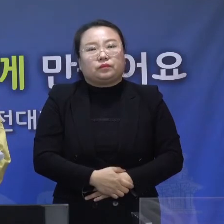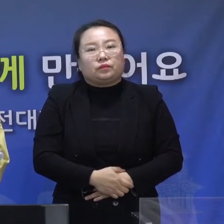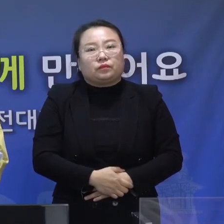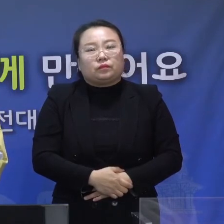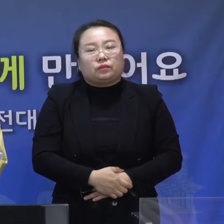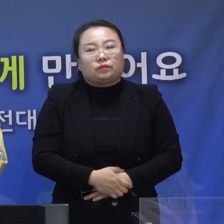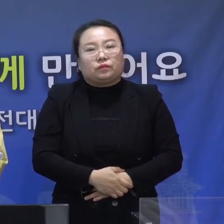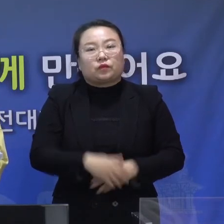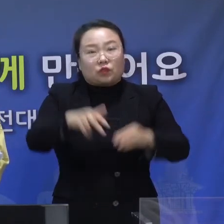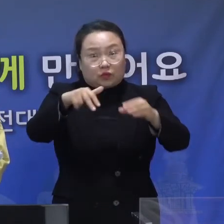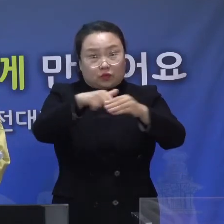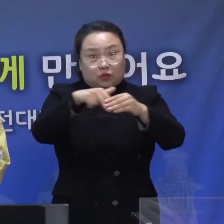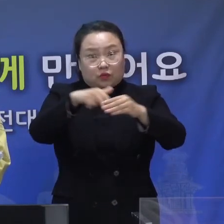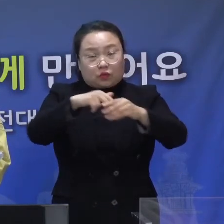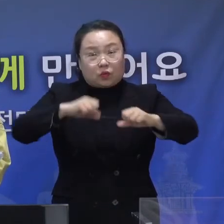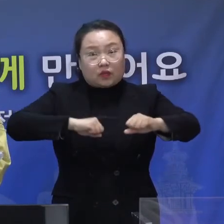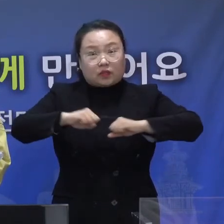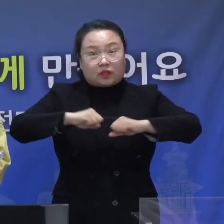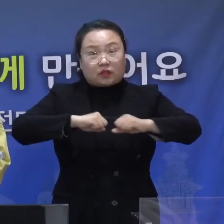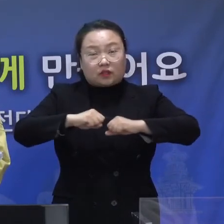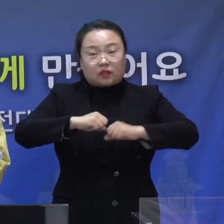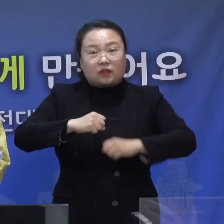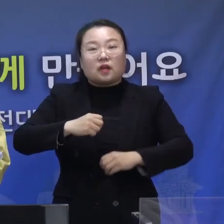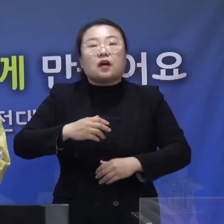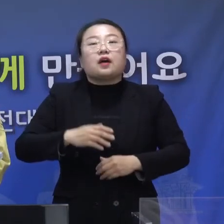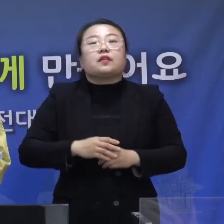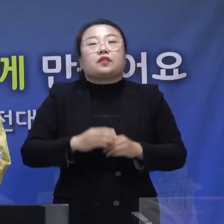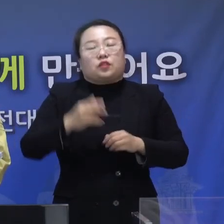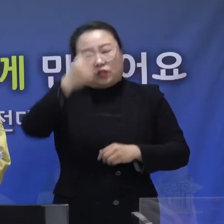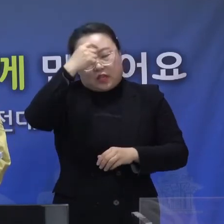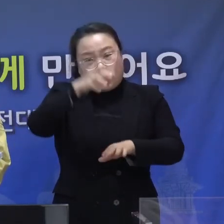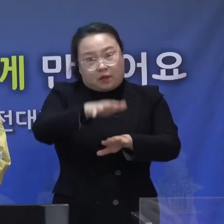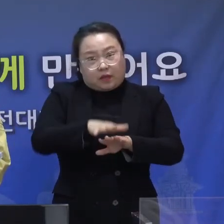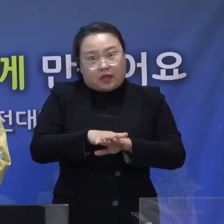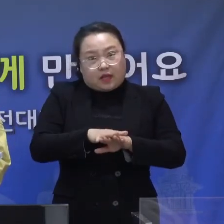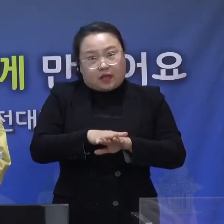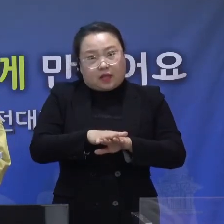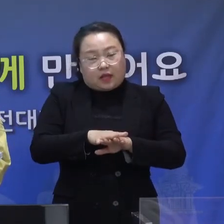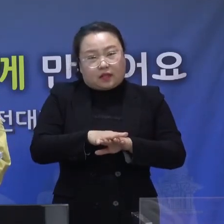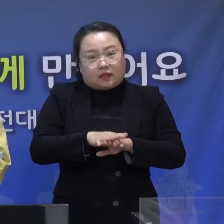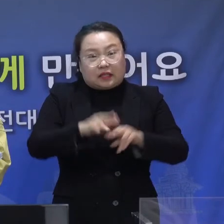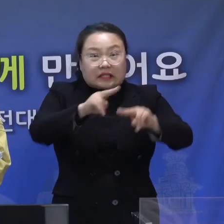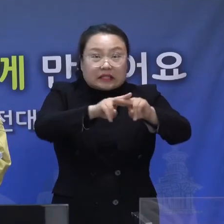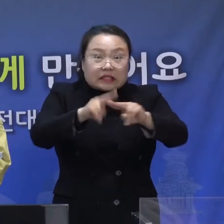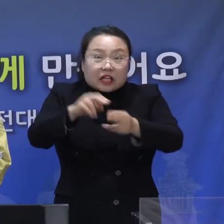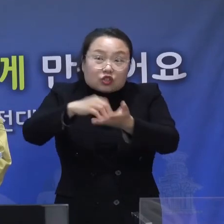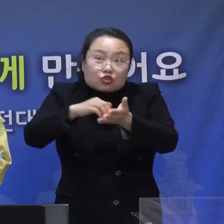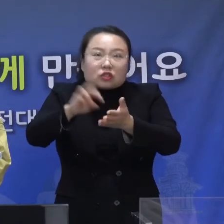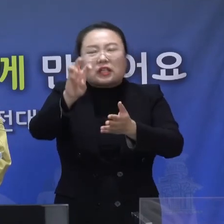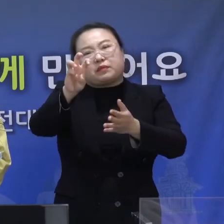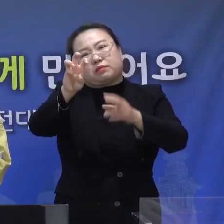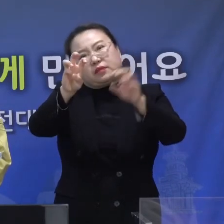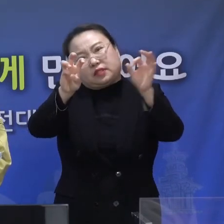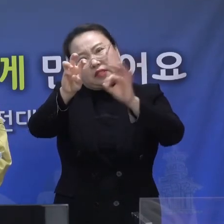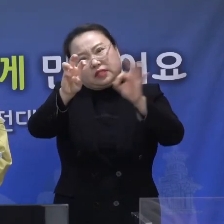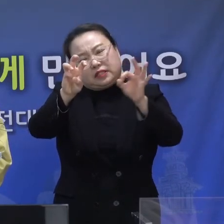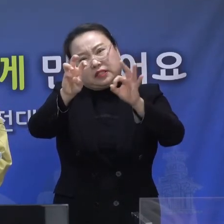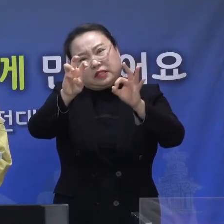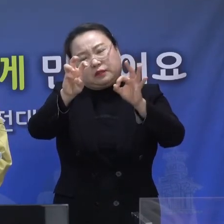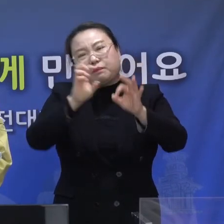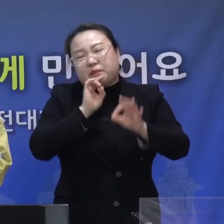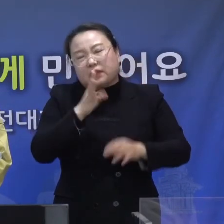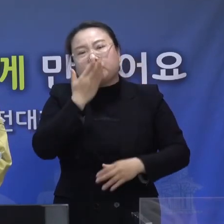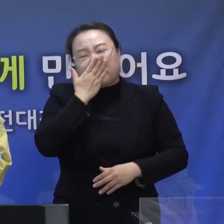그리고 종교활동은 정규예배 등 좌석수의 30% 이내로 제한하고 소호 모임과